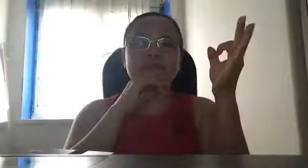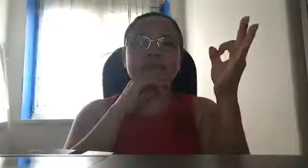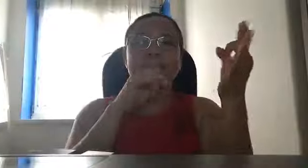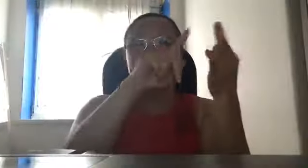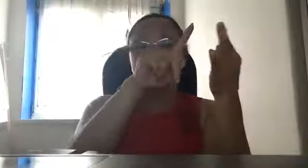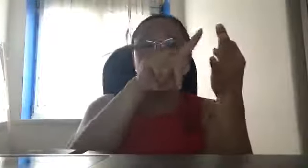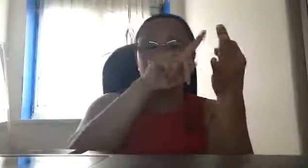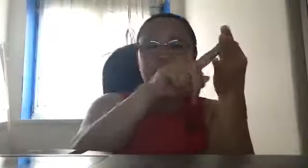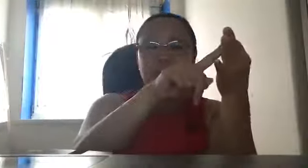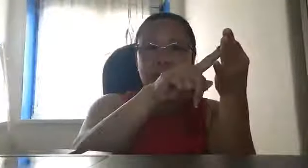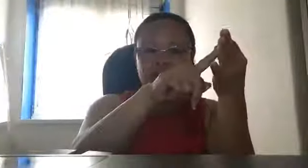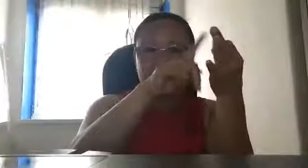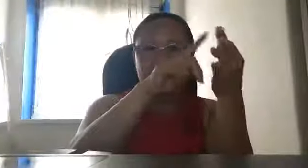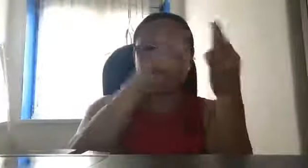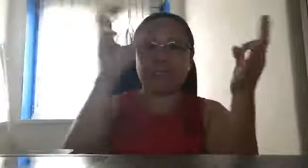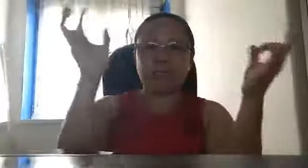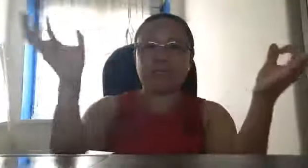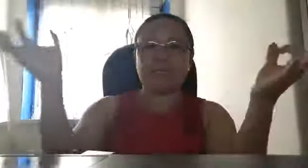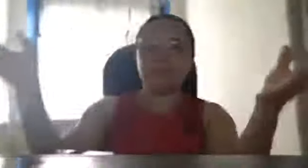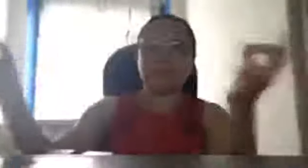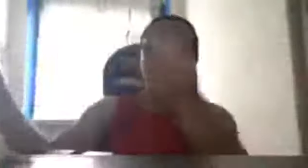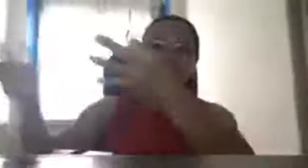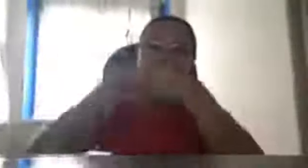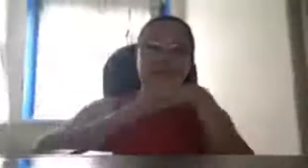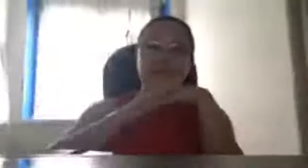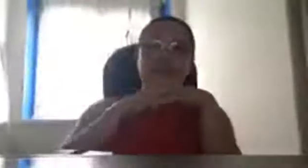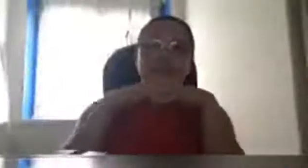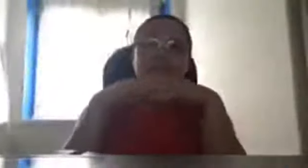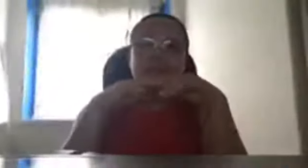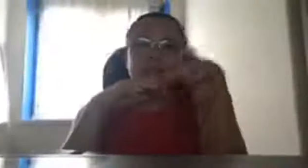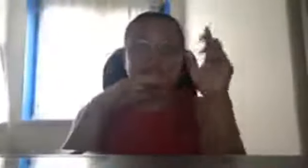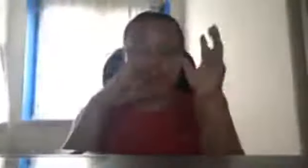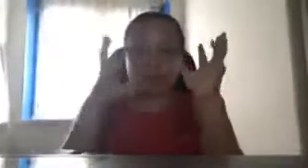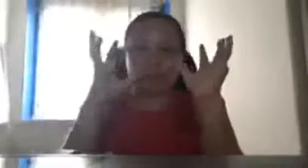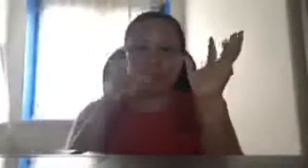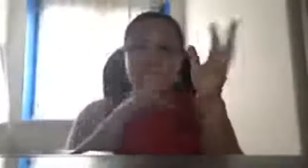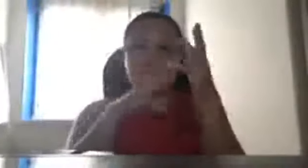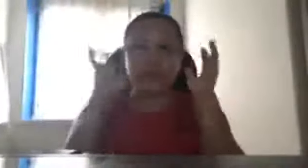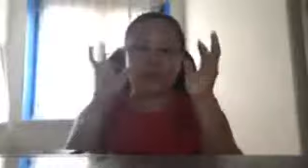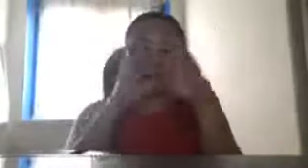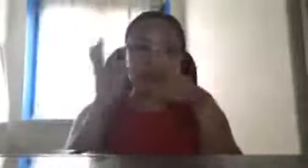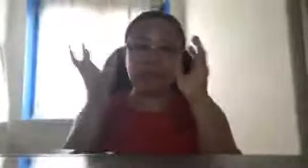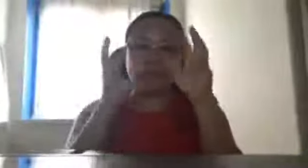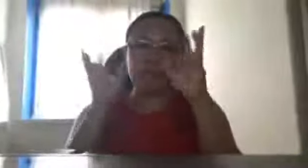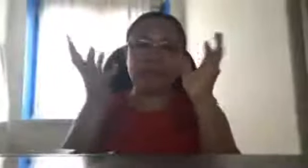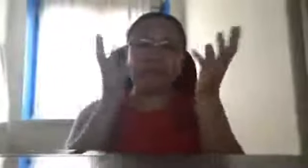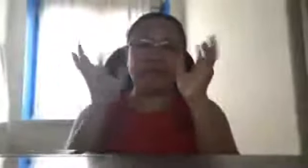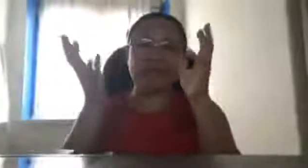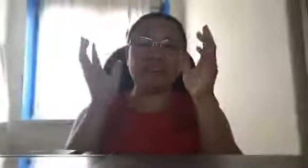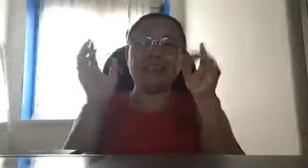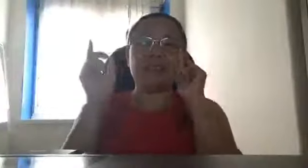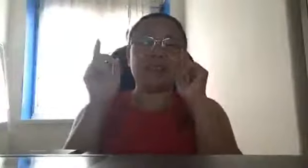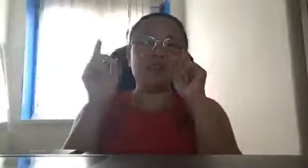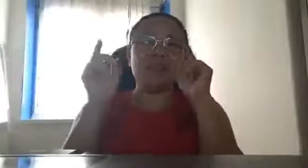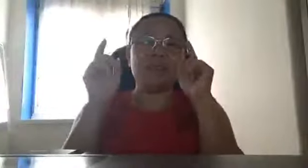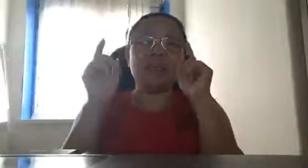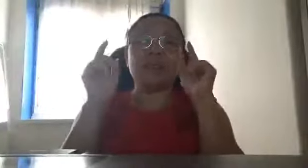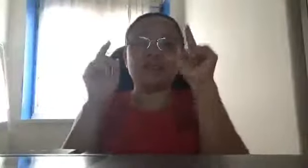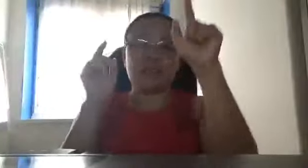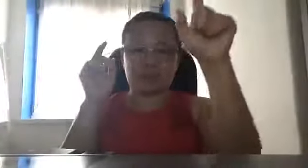yan yung pangatlo yung ating build build build kasi pag nagkaroon po tayo ng build build build yung mga kasulok